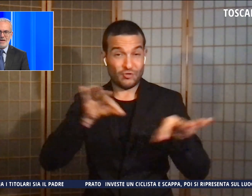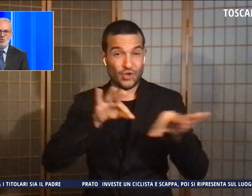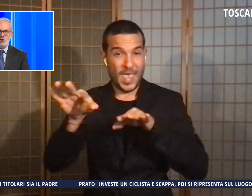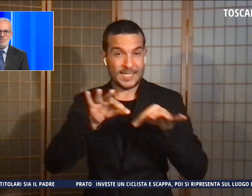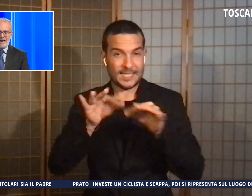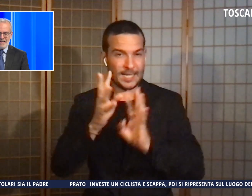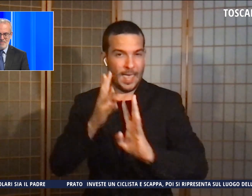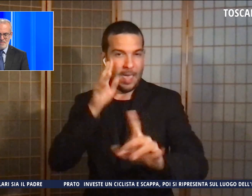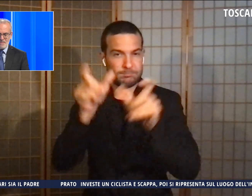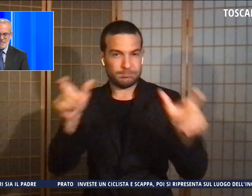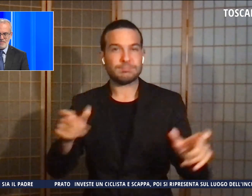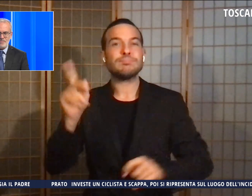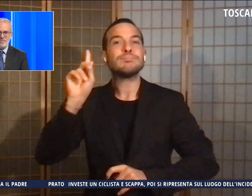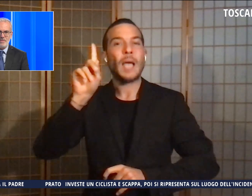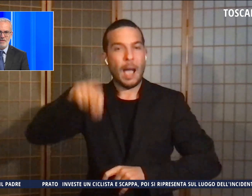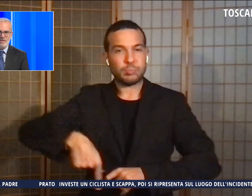polizia municipale.